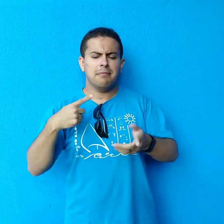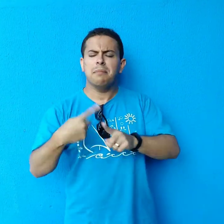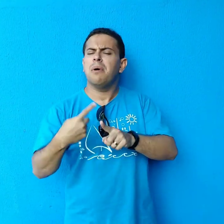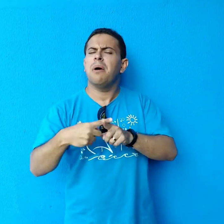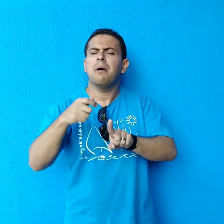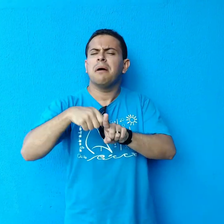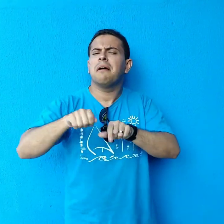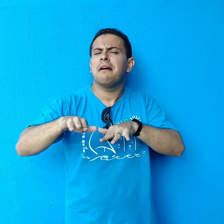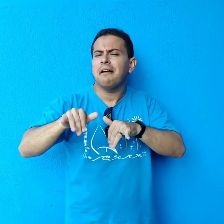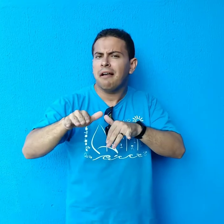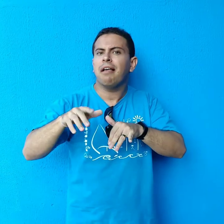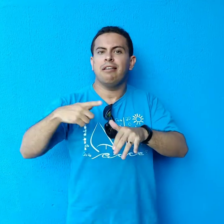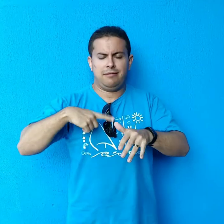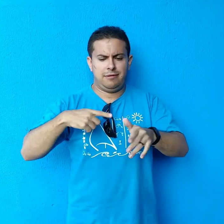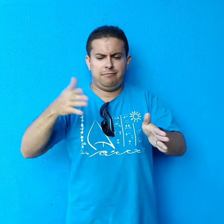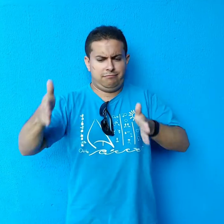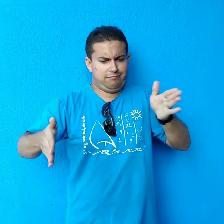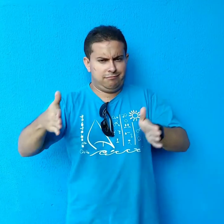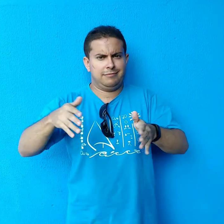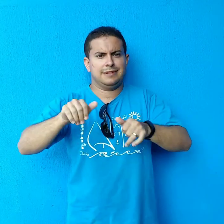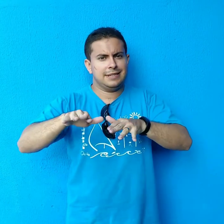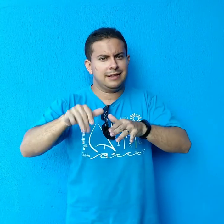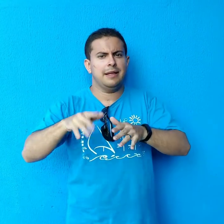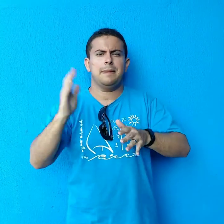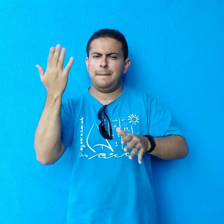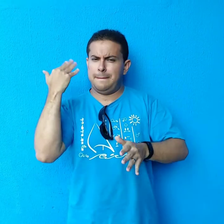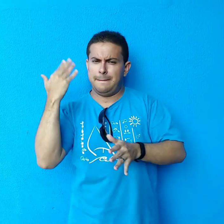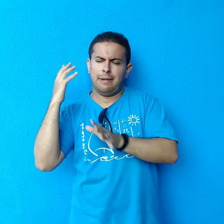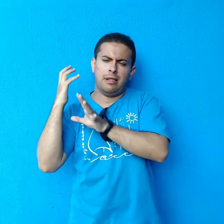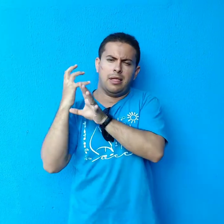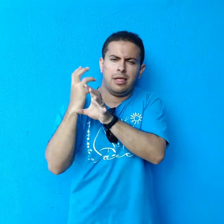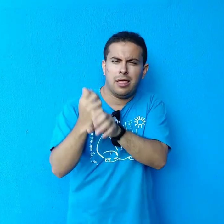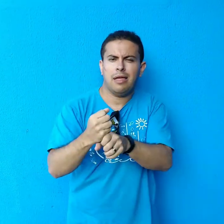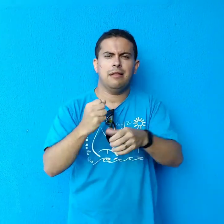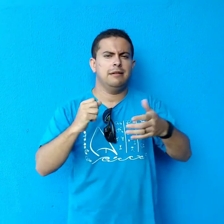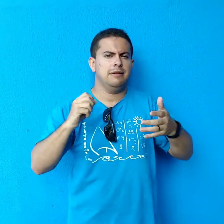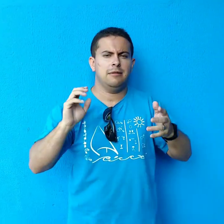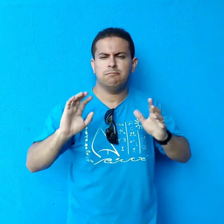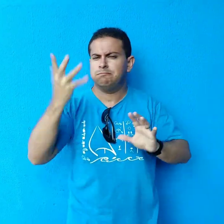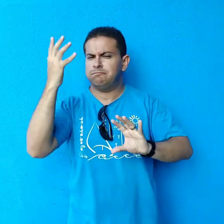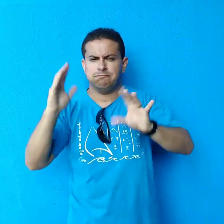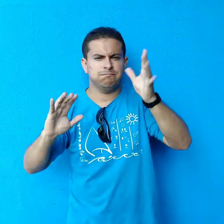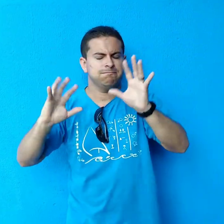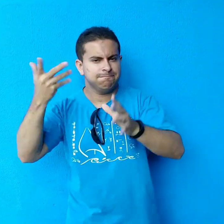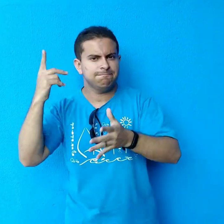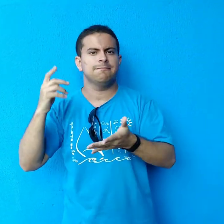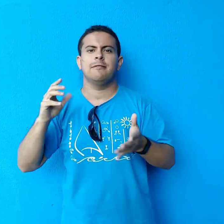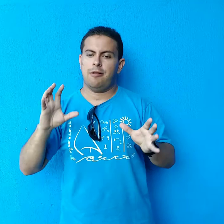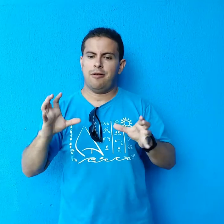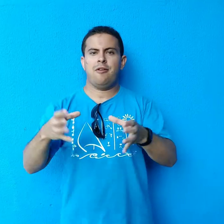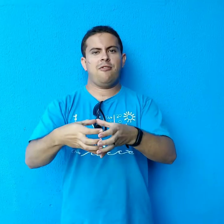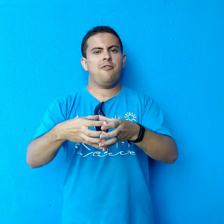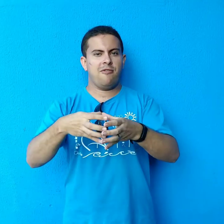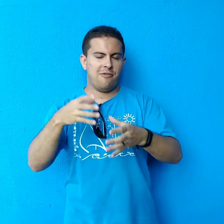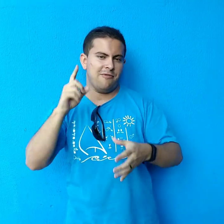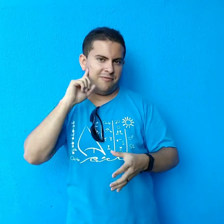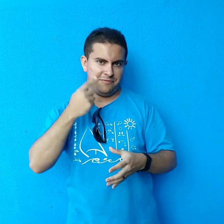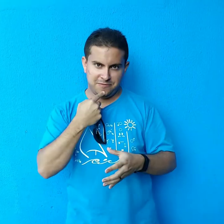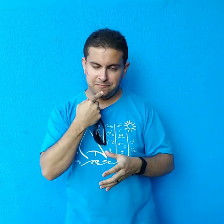Mas, por que é no mês de setembro? Então, porque no mês de setembro houveram vários acontecimentos para a